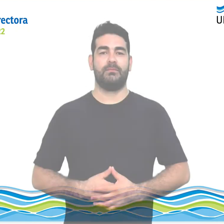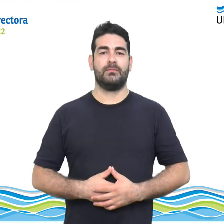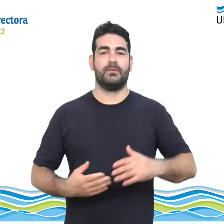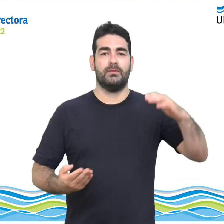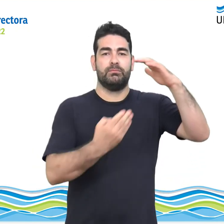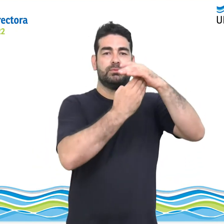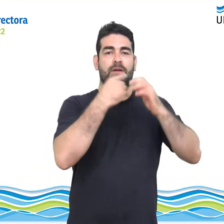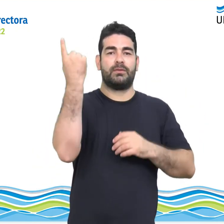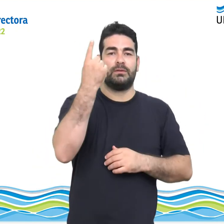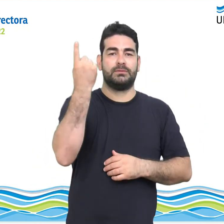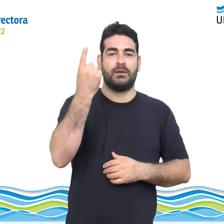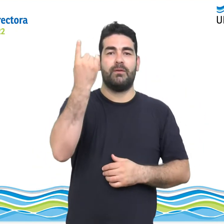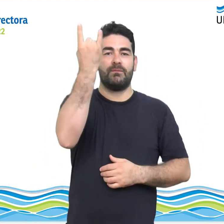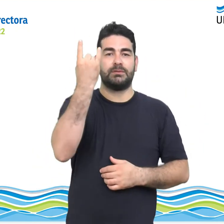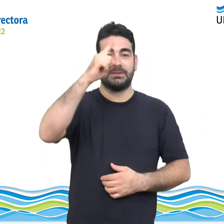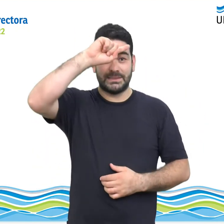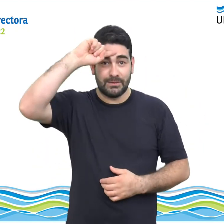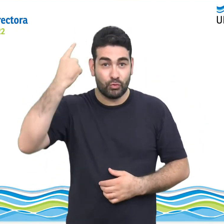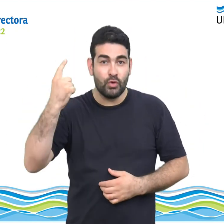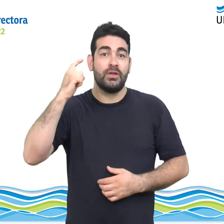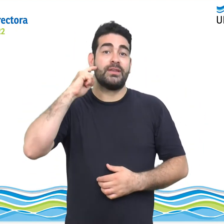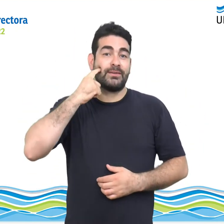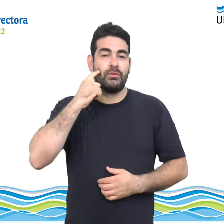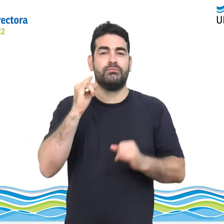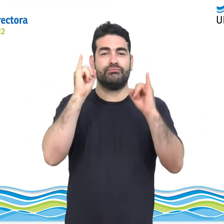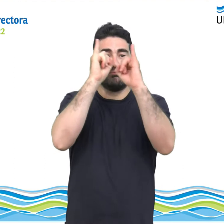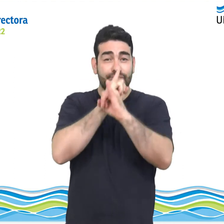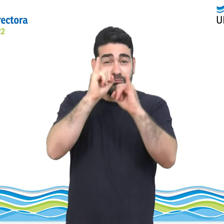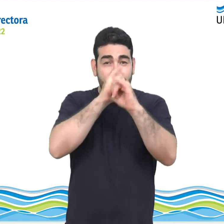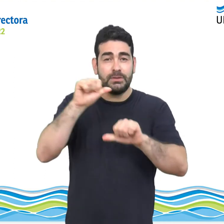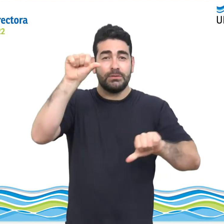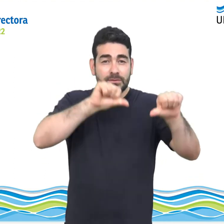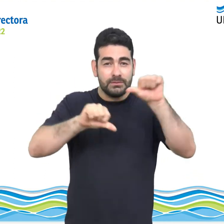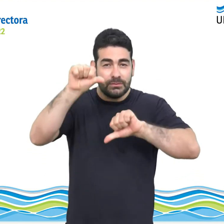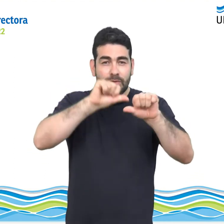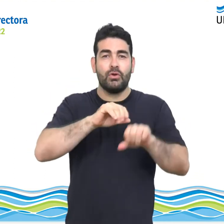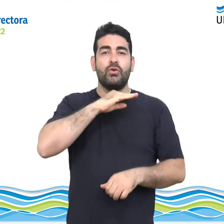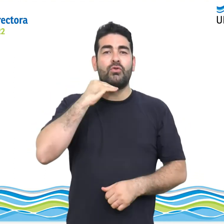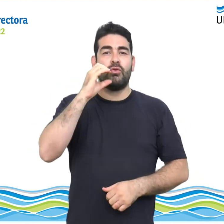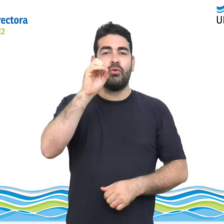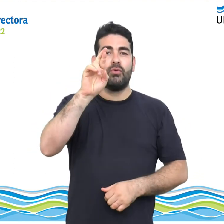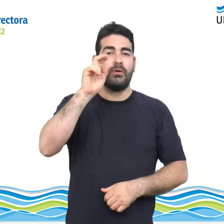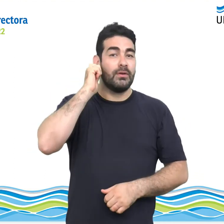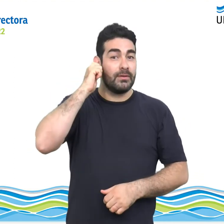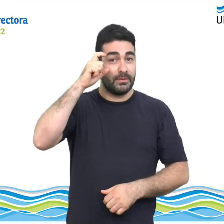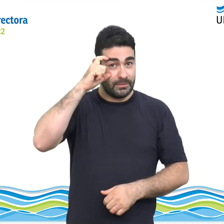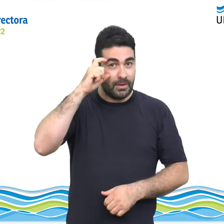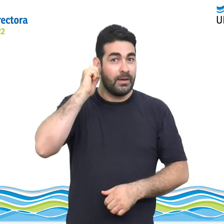El Rector de la Universidad Nacional de Entre Ríos, Ingeniero Químico Jorge Gerard,